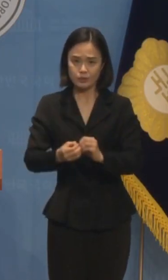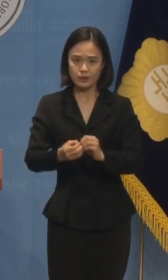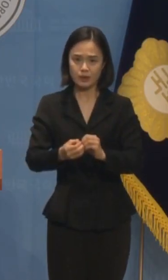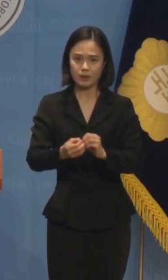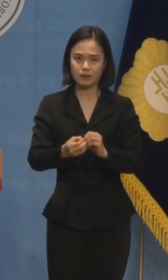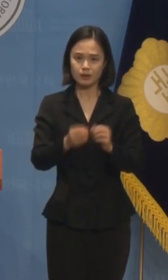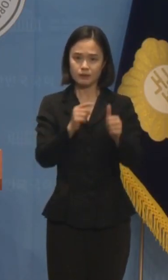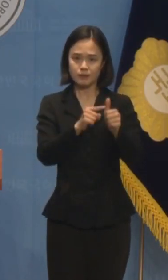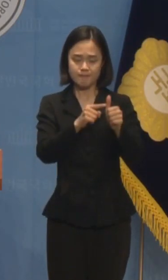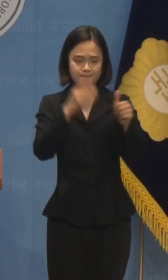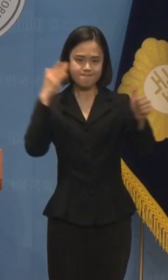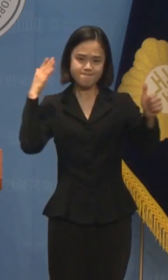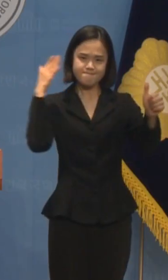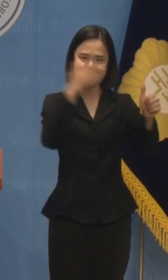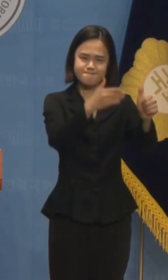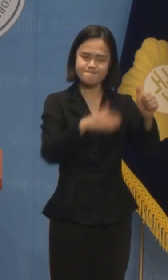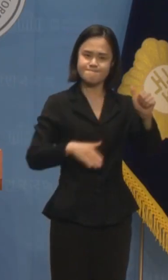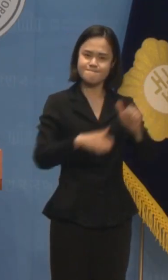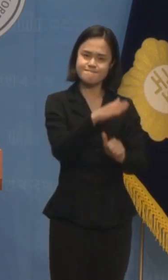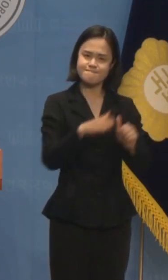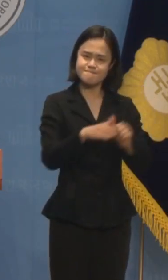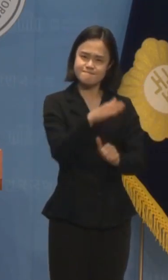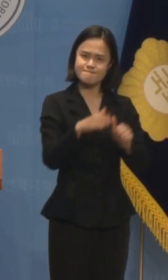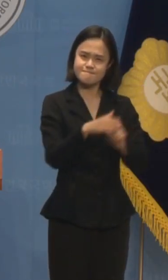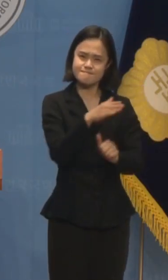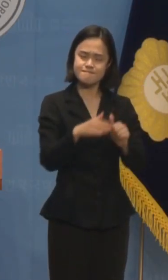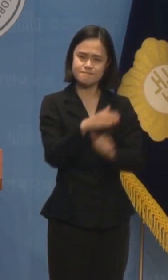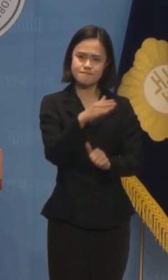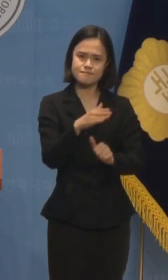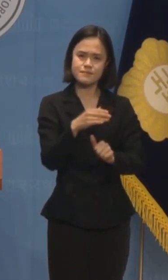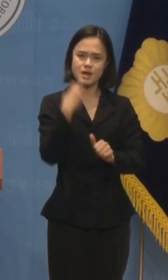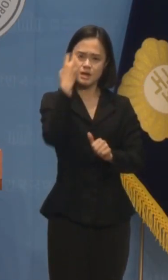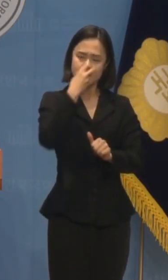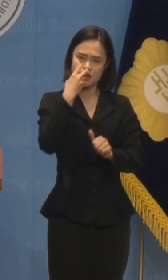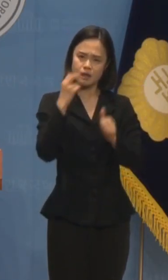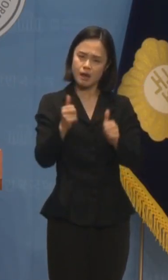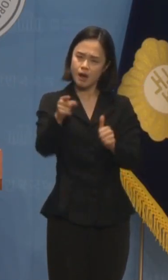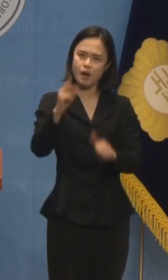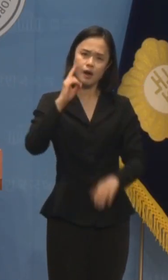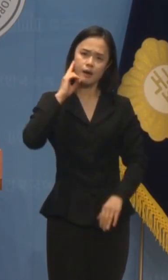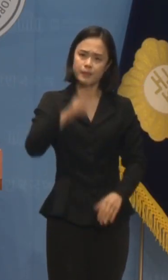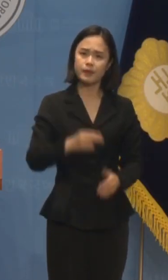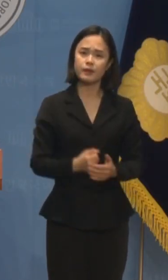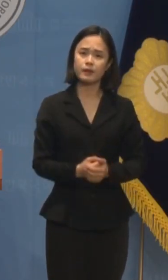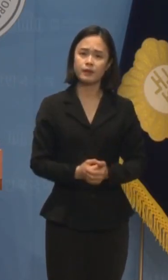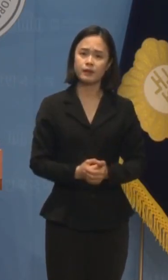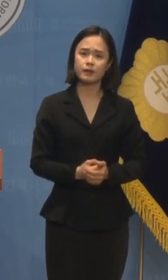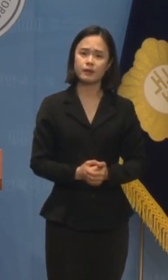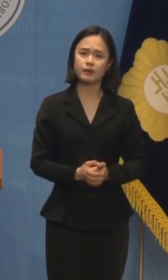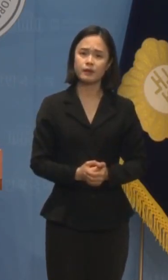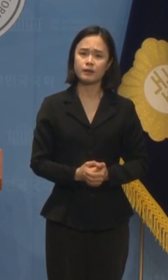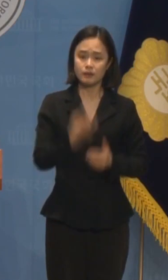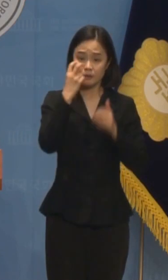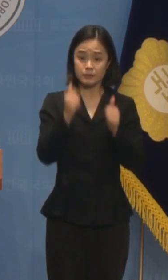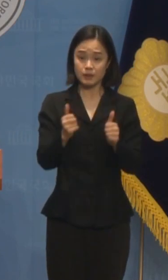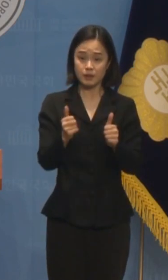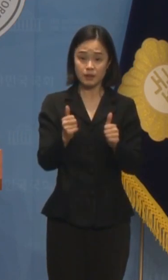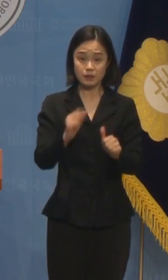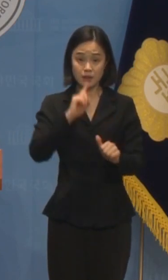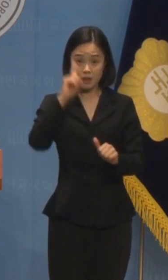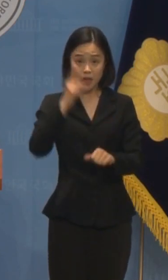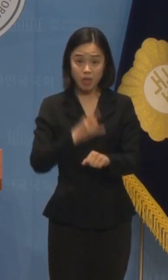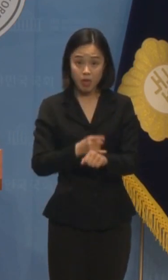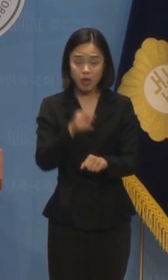묻지마 기소를 감행해 왔습니다. 검찰은 기소하기로 결론을 미리 내려놓았으면 조사 한 번도 없이